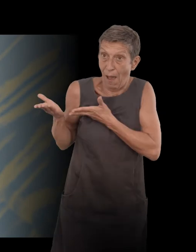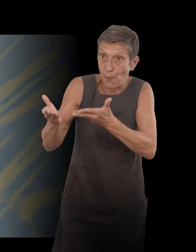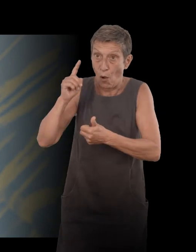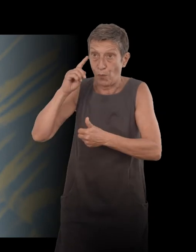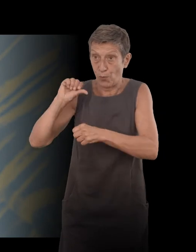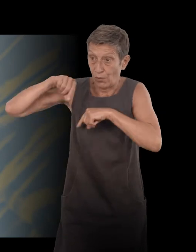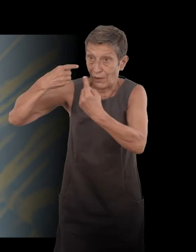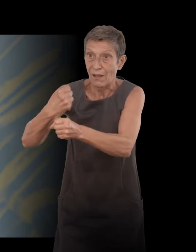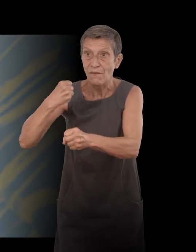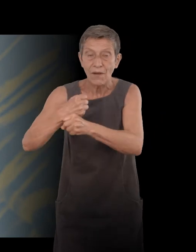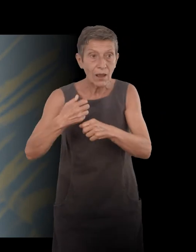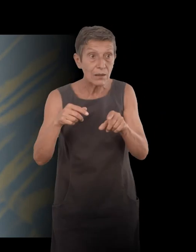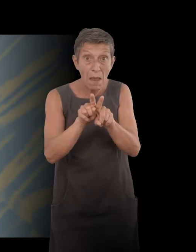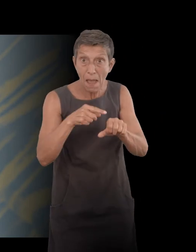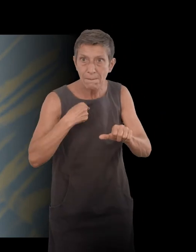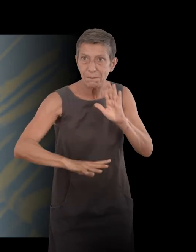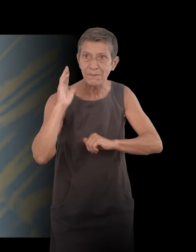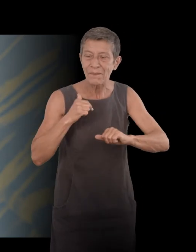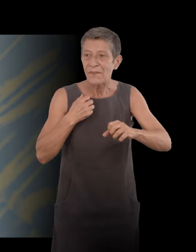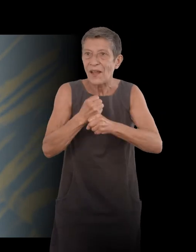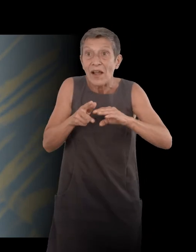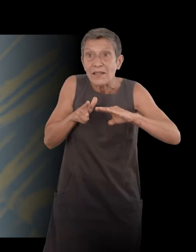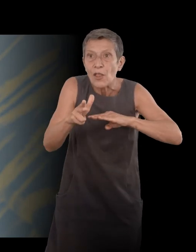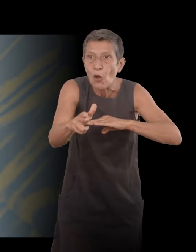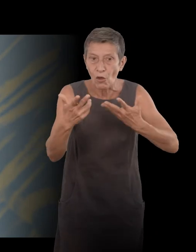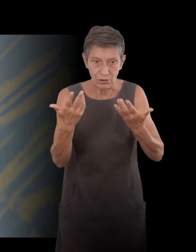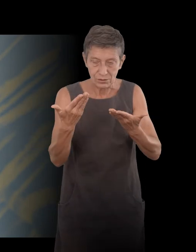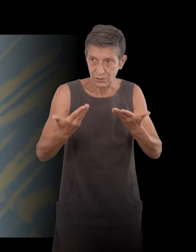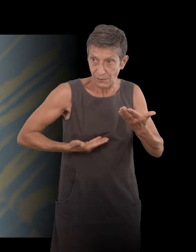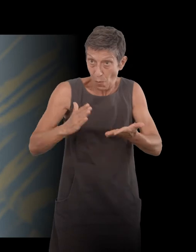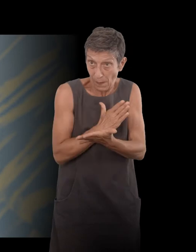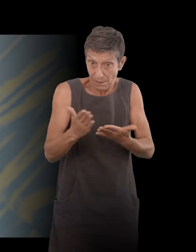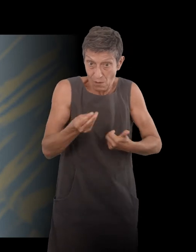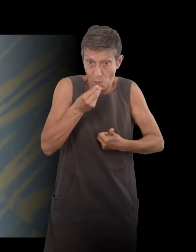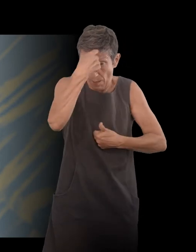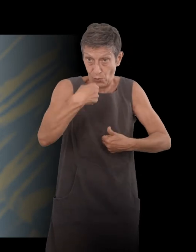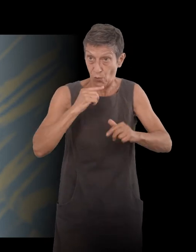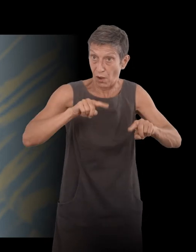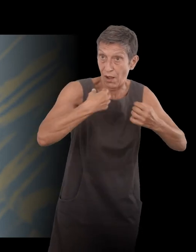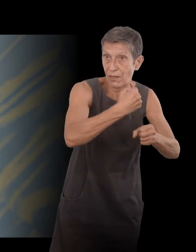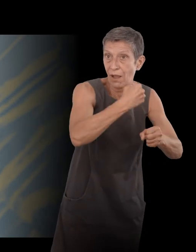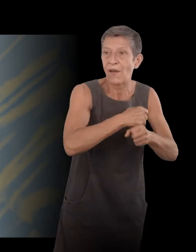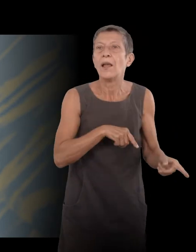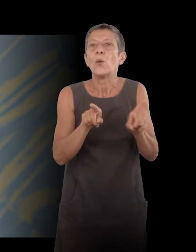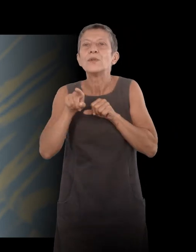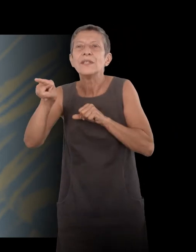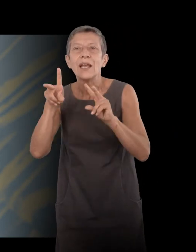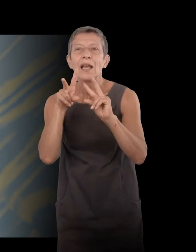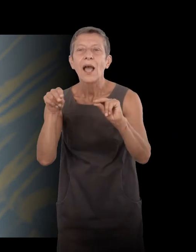'étais tailleur. Et qu'il allait au bistrot avec des copains